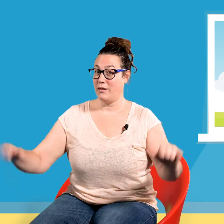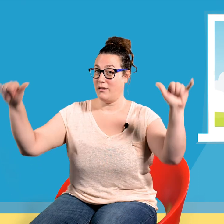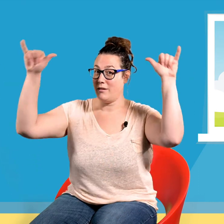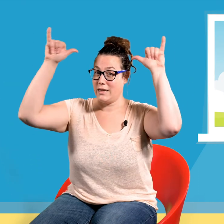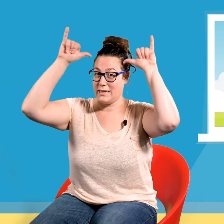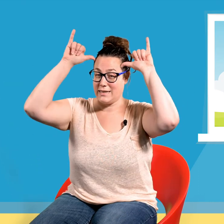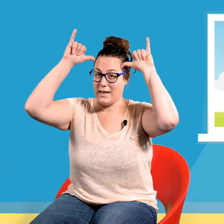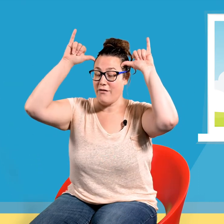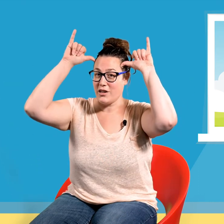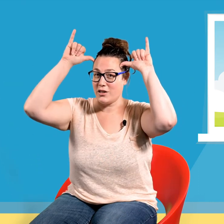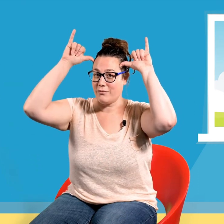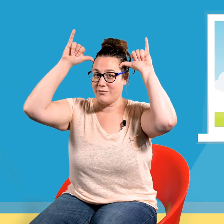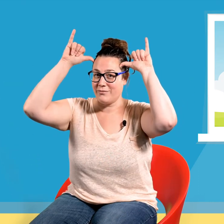C'est la vache !